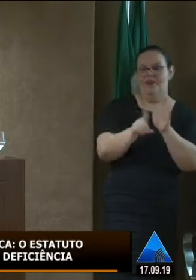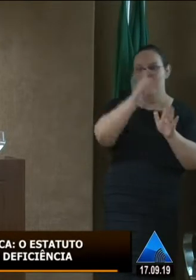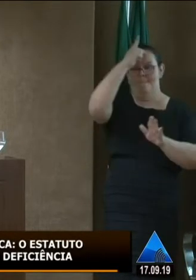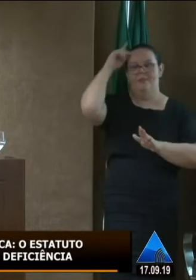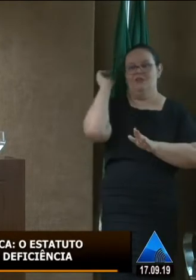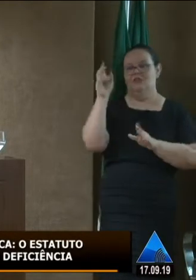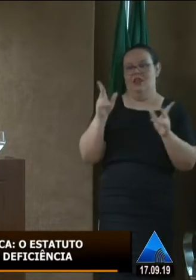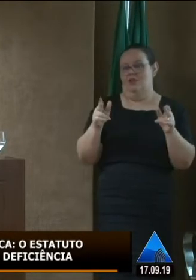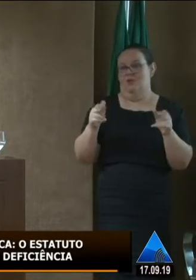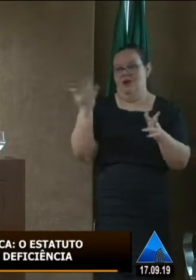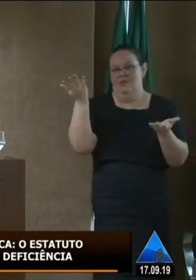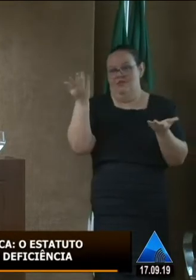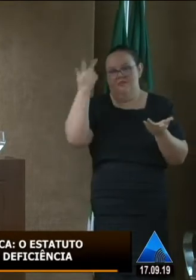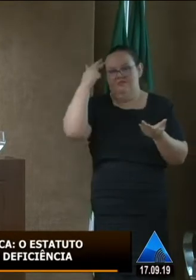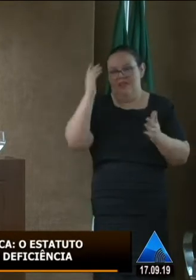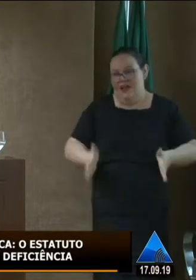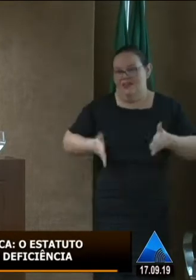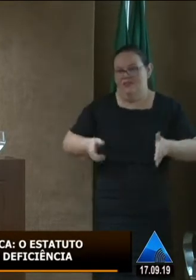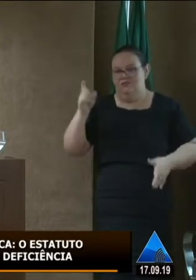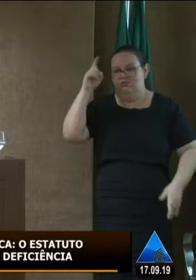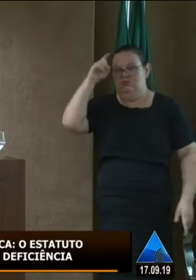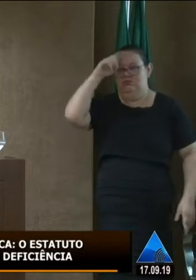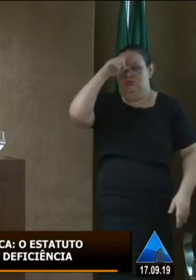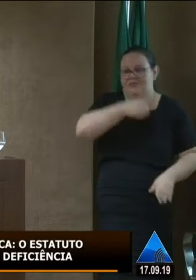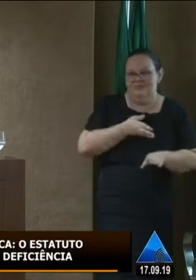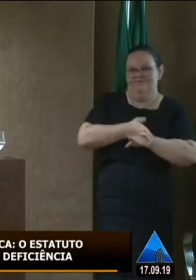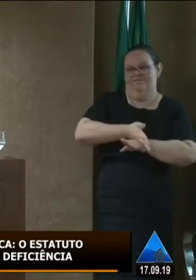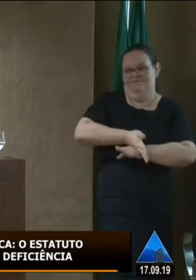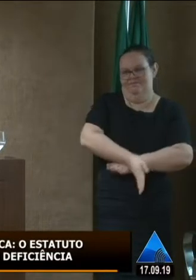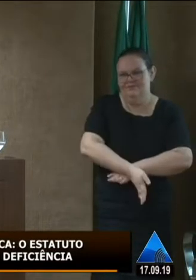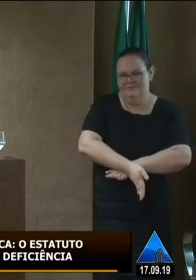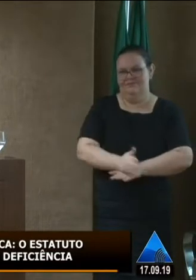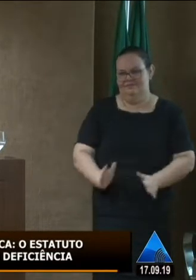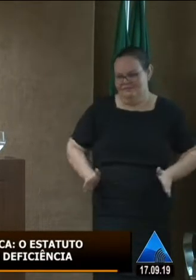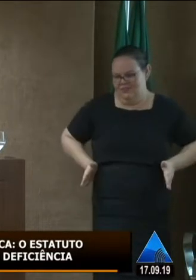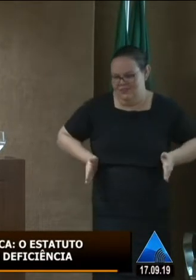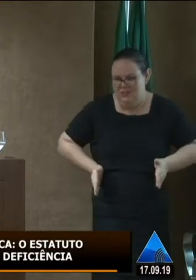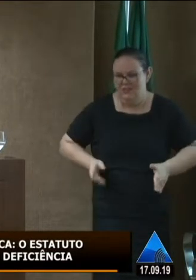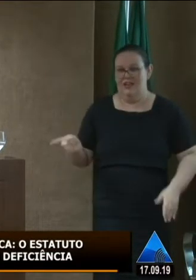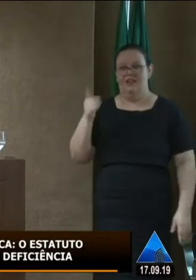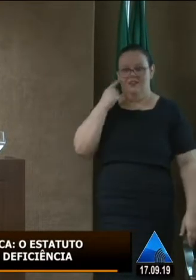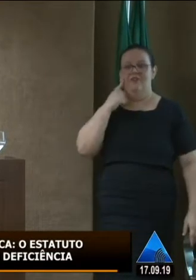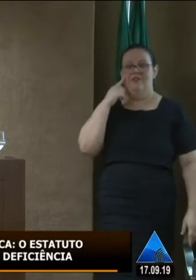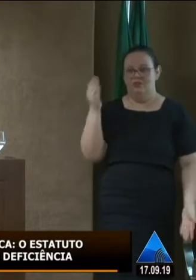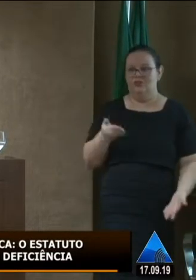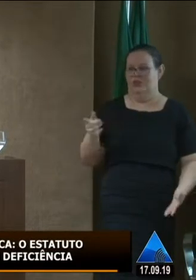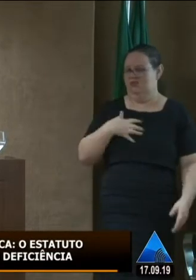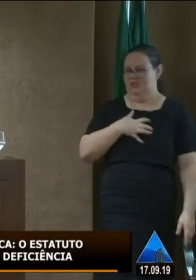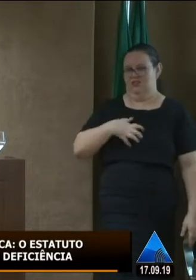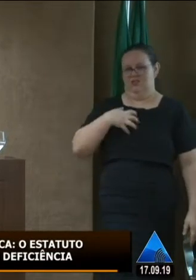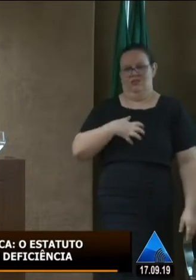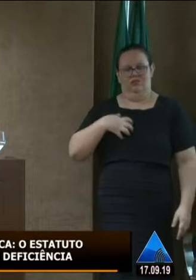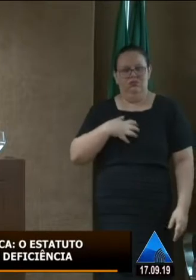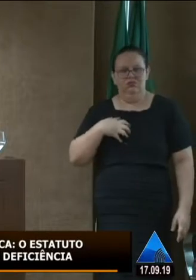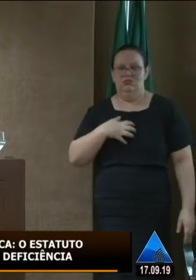pessoa que estivesse na cadeira de rodas nem existisse eu falo isso porque eu já vi essa cena e me senti bastante constrangida então a gente tem que lutar